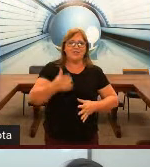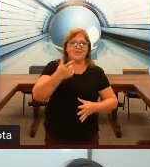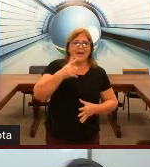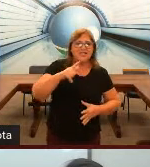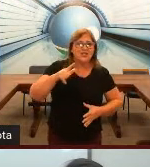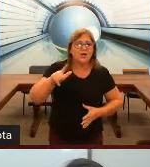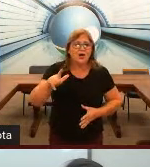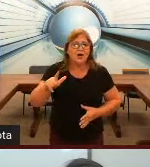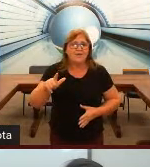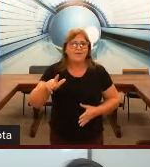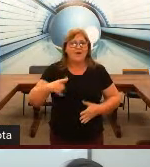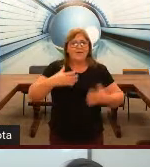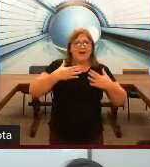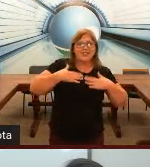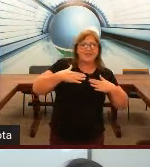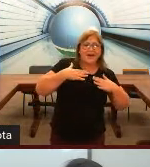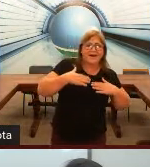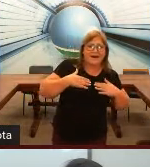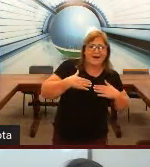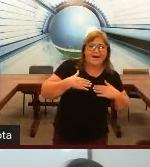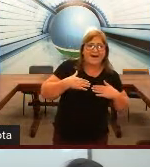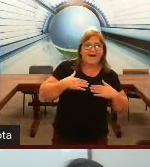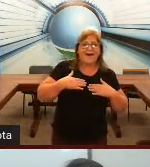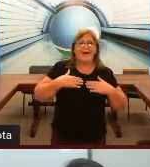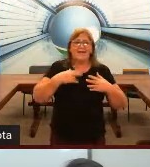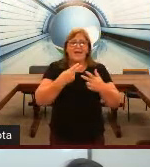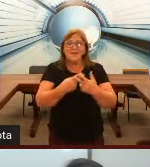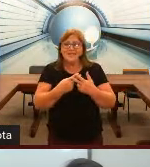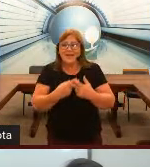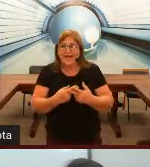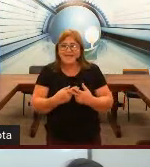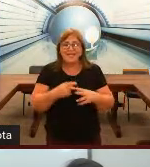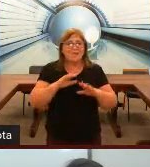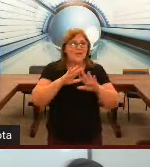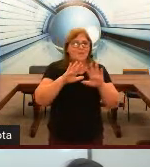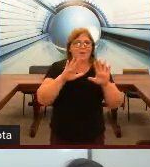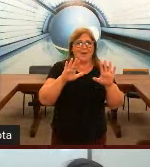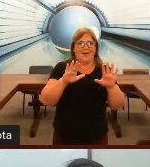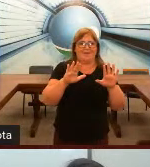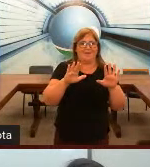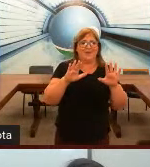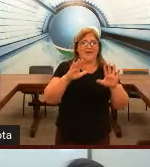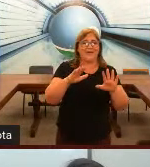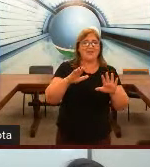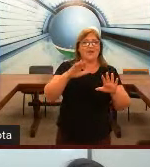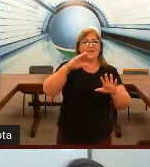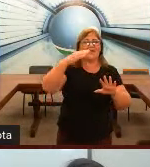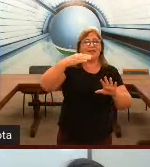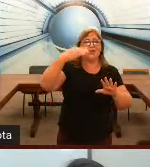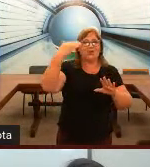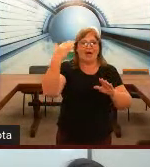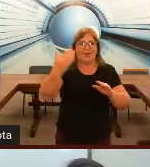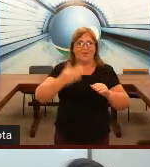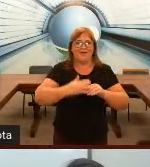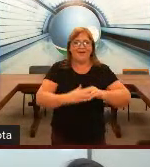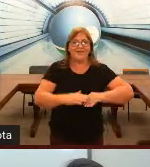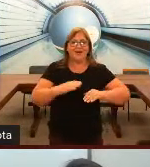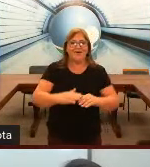pedir faz de novo faz devagar tenha paciência não tem problema porque isso é natural. Então,